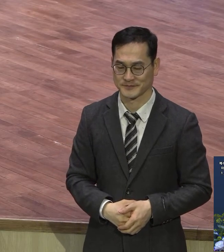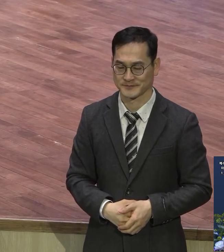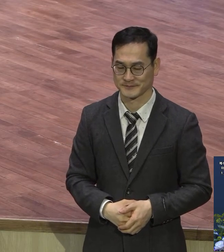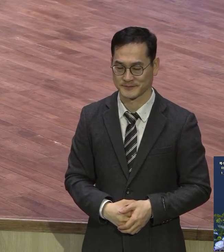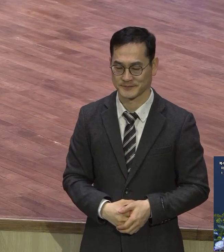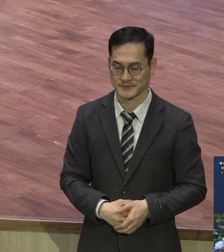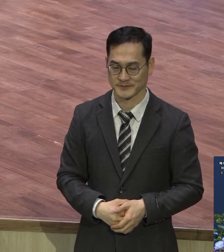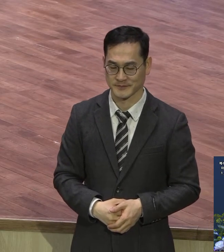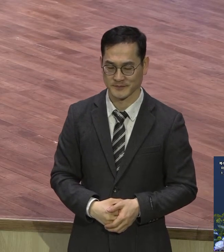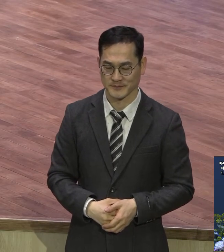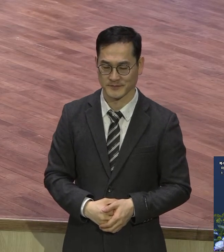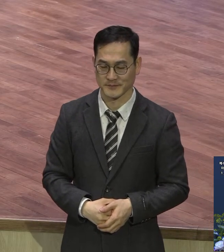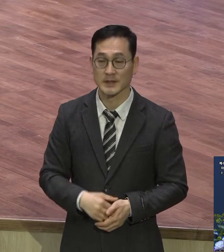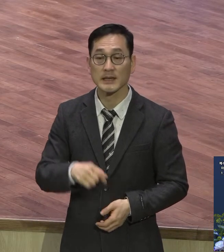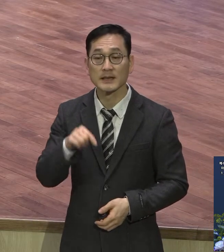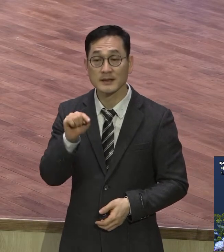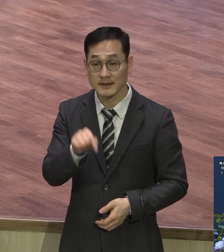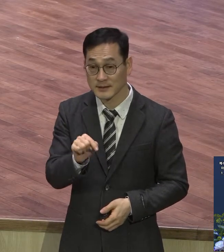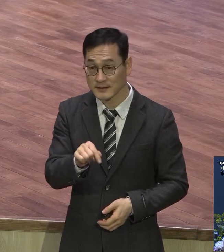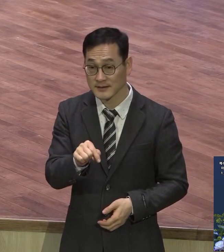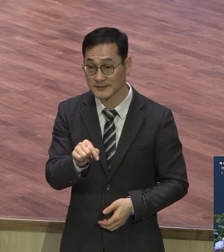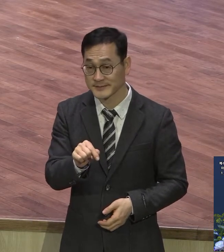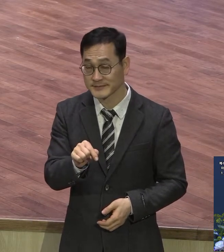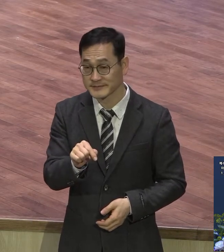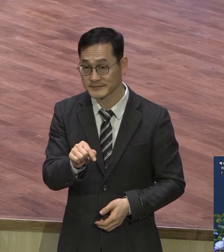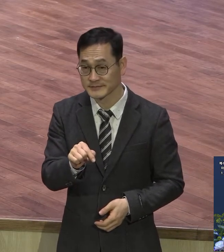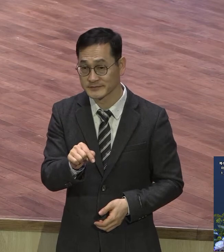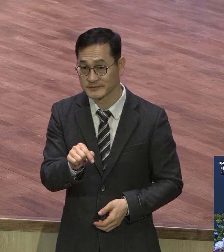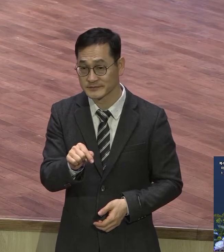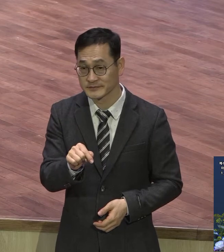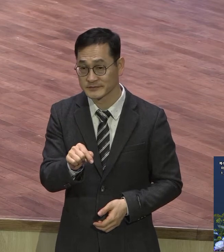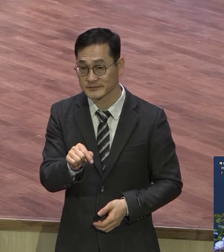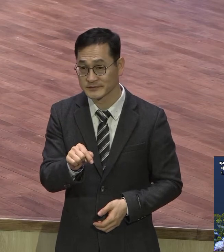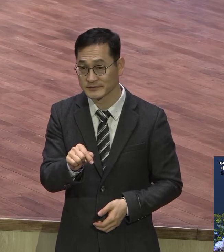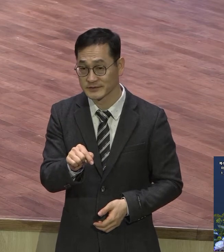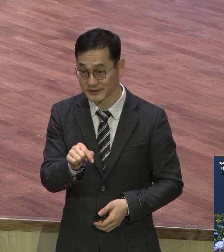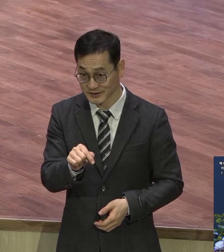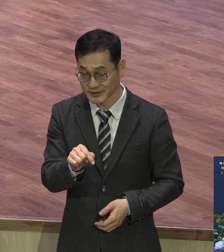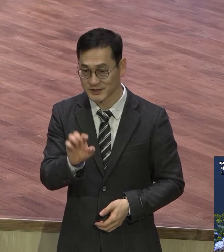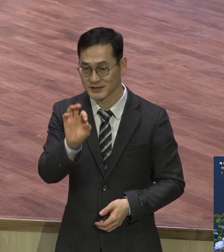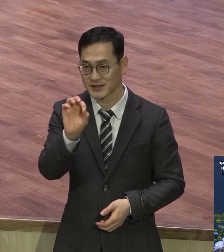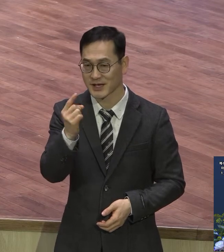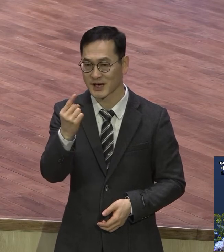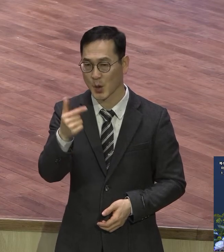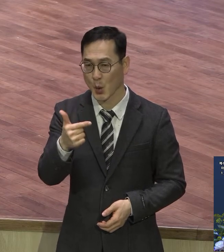이런 삶 삶 속에 들어가는 사람 온유한 사람 사실